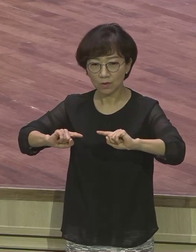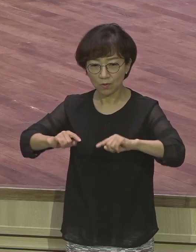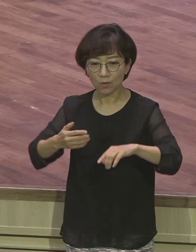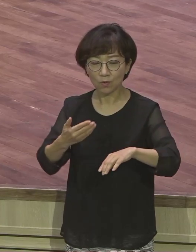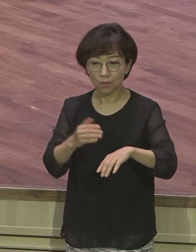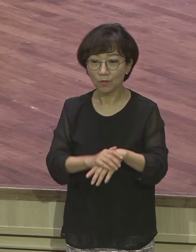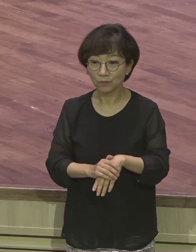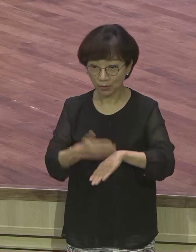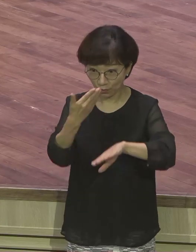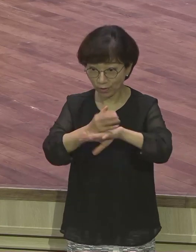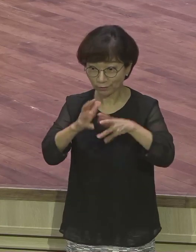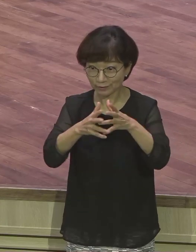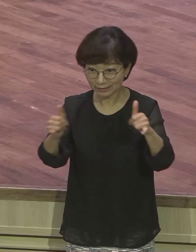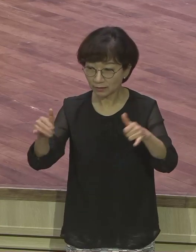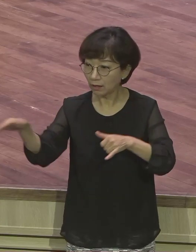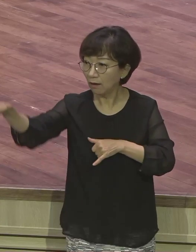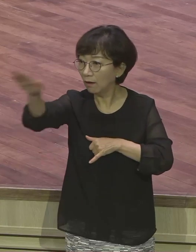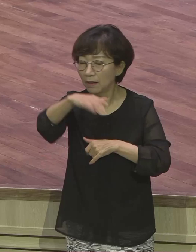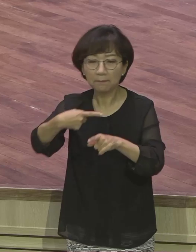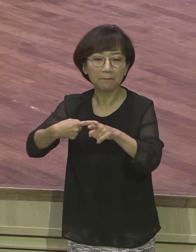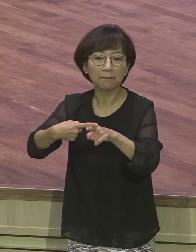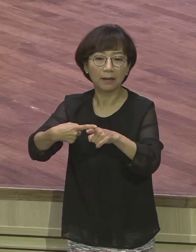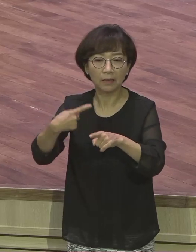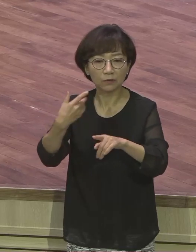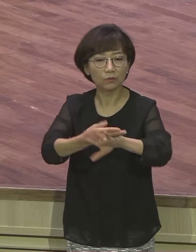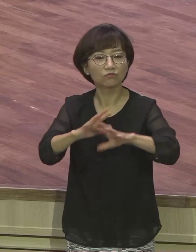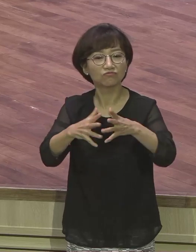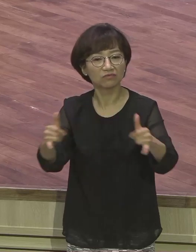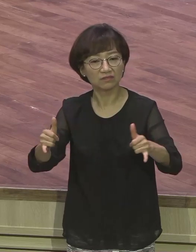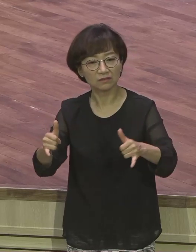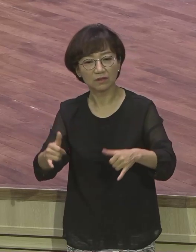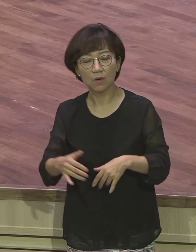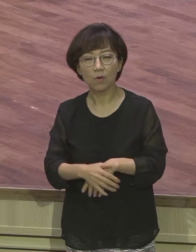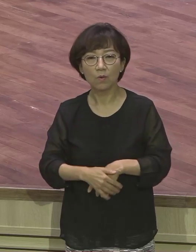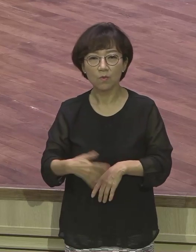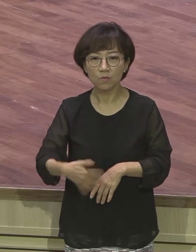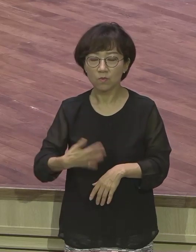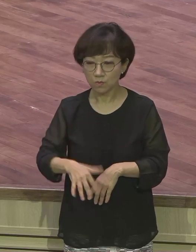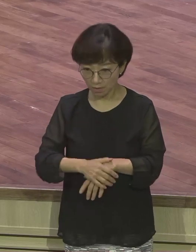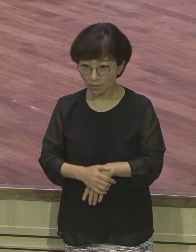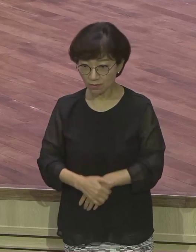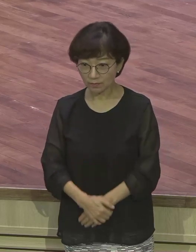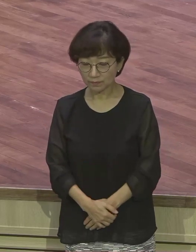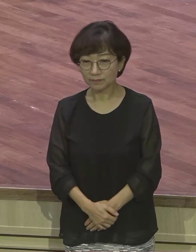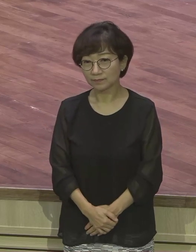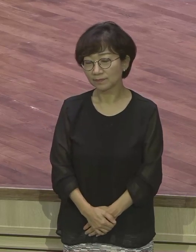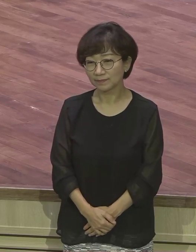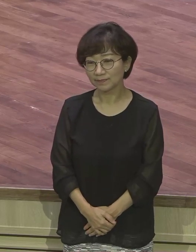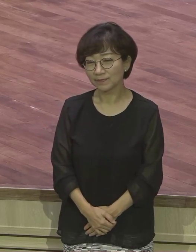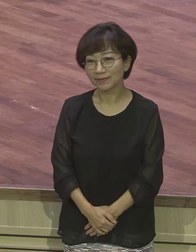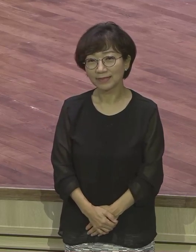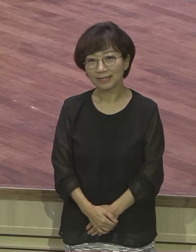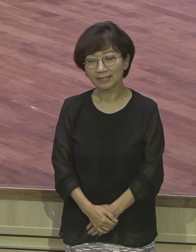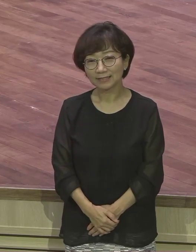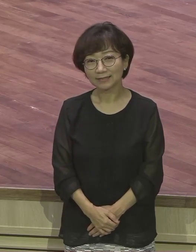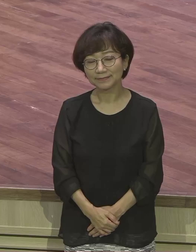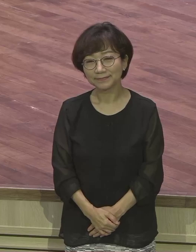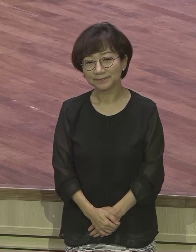그러니까 거의 반이 다 다민족이에요. 다민족들이 참석을 그렇게 해서 훈련을 받았습니다.